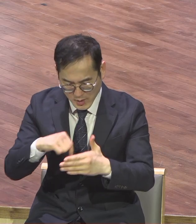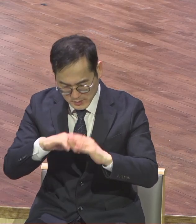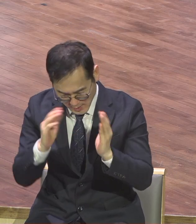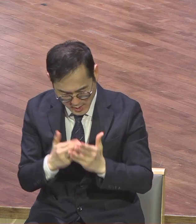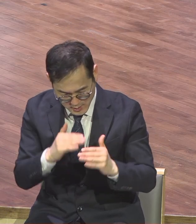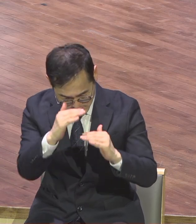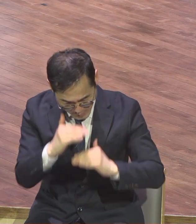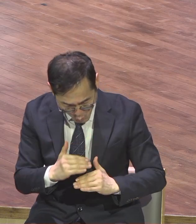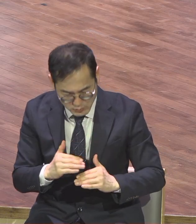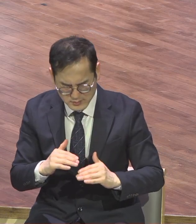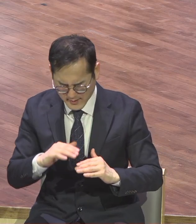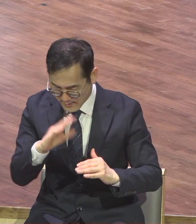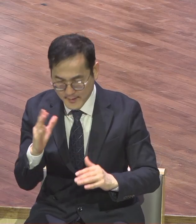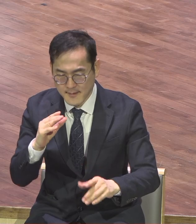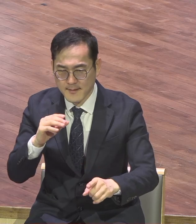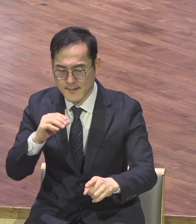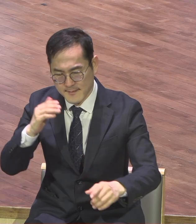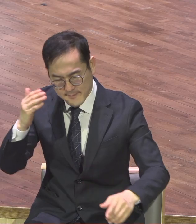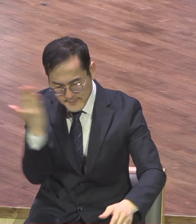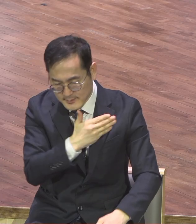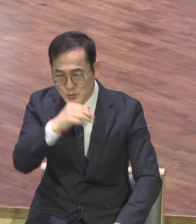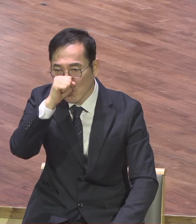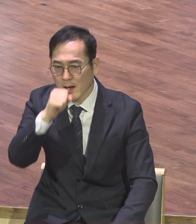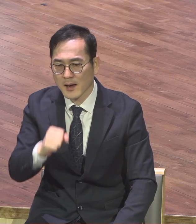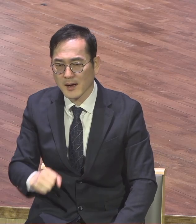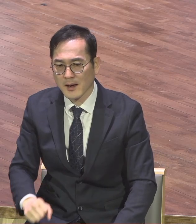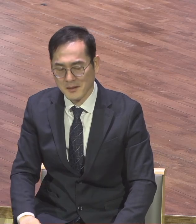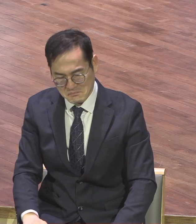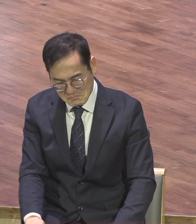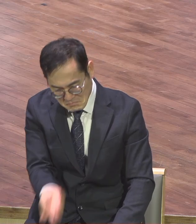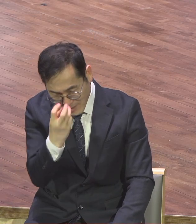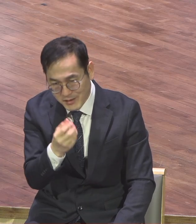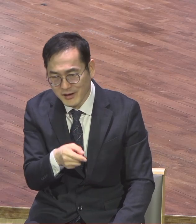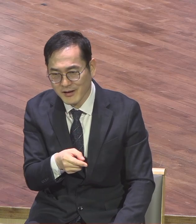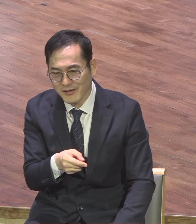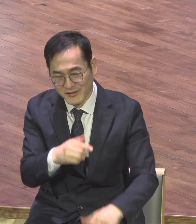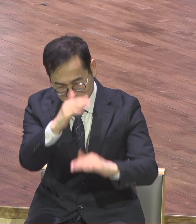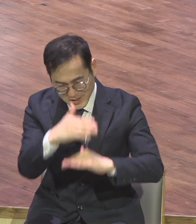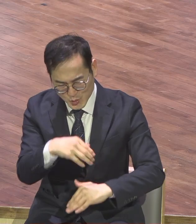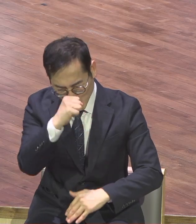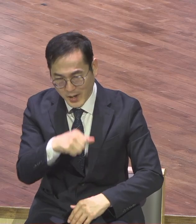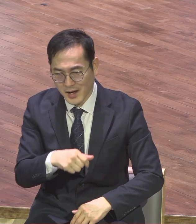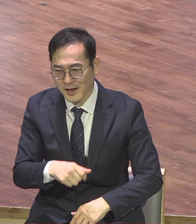보면 알잖아요 너무 세련되게 이거 어디 세계 어디 갖다 놔도 칭찬받을 만한 작품을 만들었어요